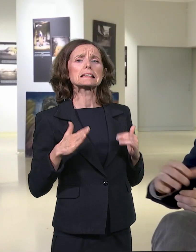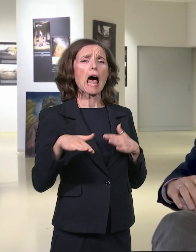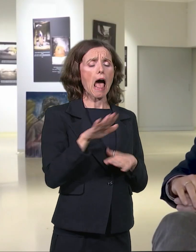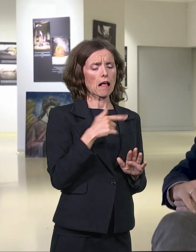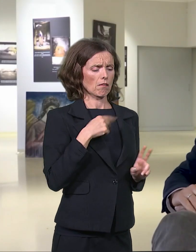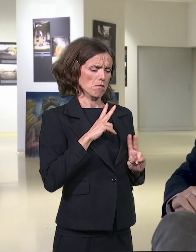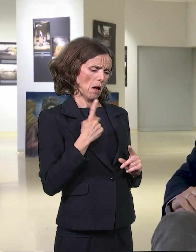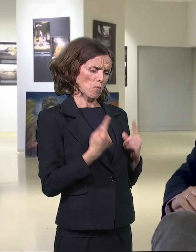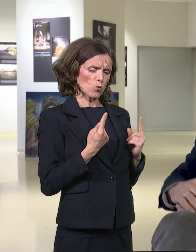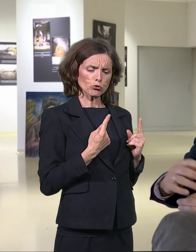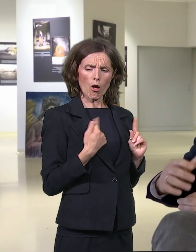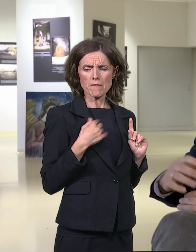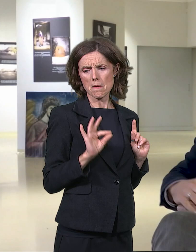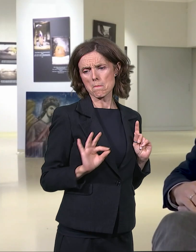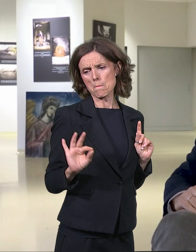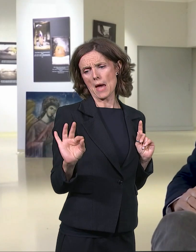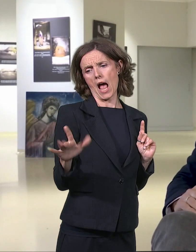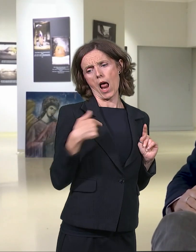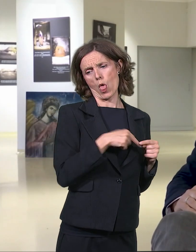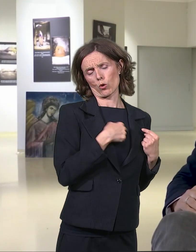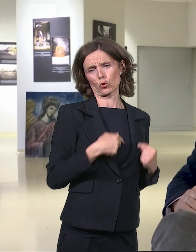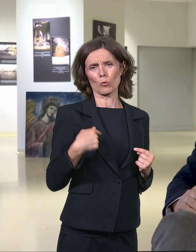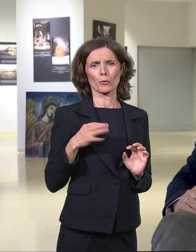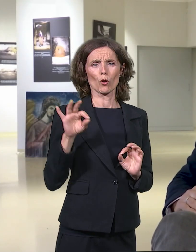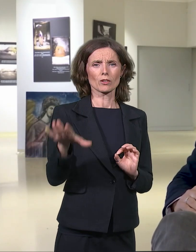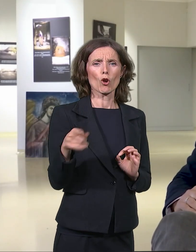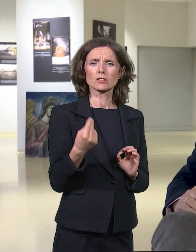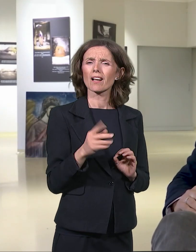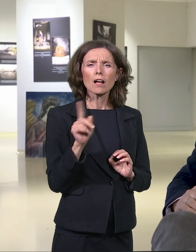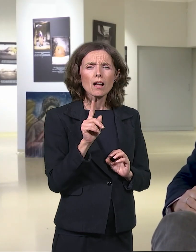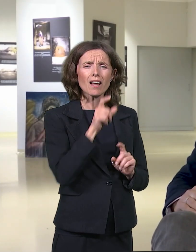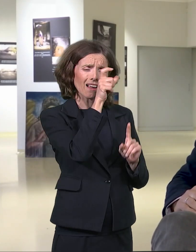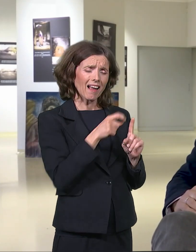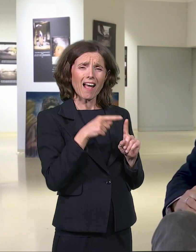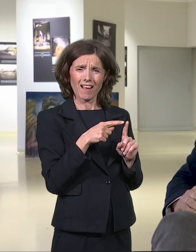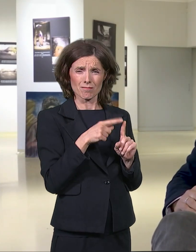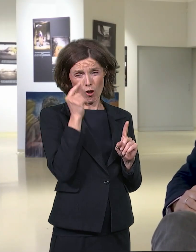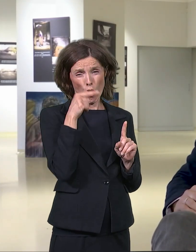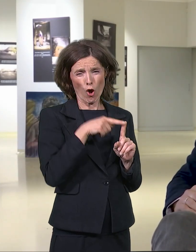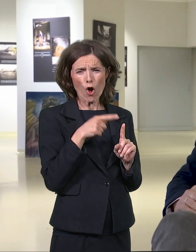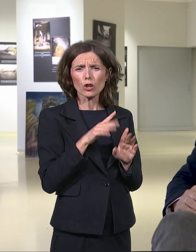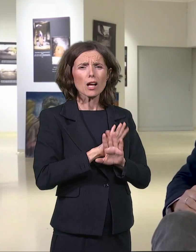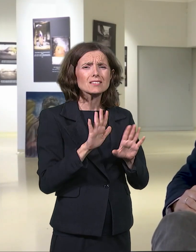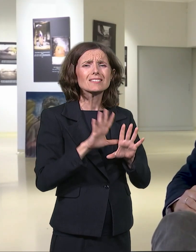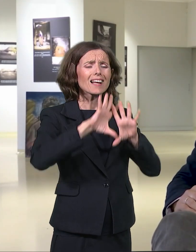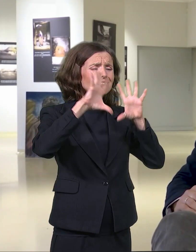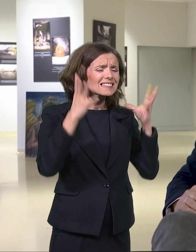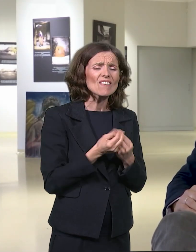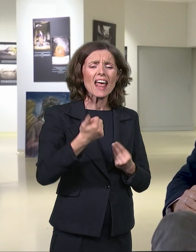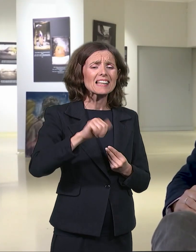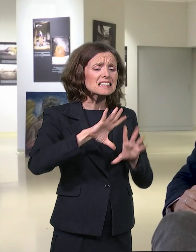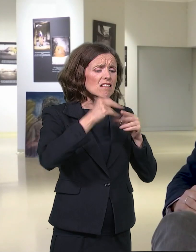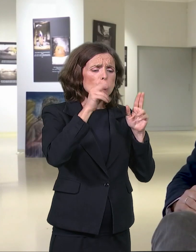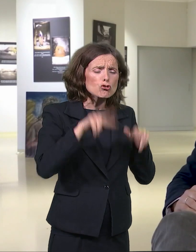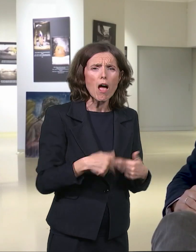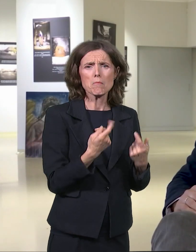lične priloži za opštu stvar, on je bio spreman da rizikuje sve od celokupnog svog imetka, s